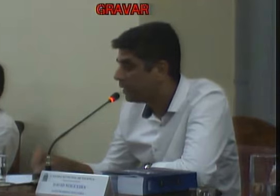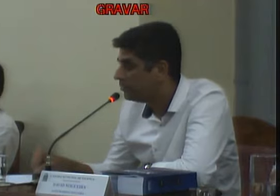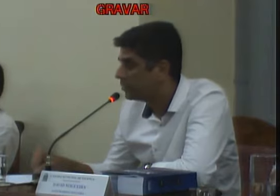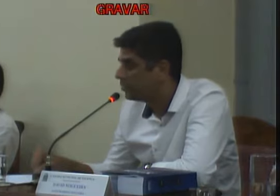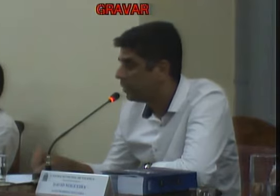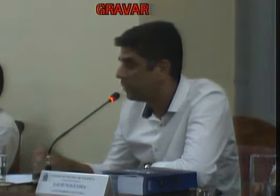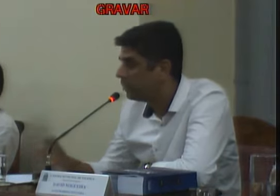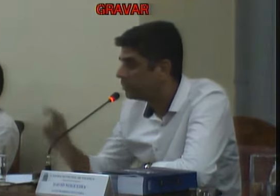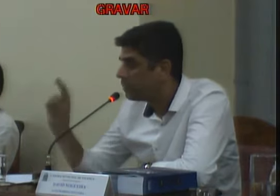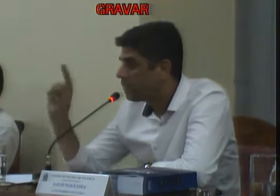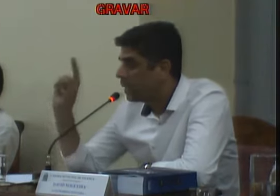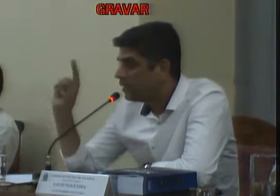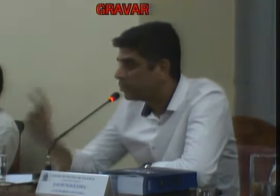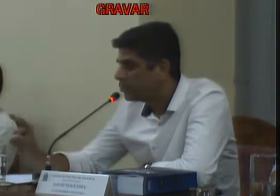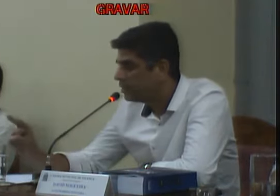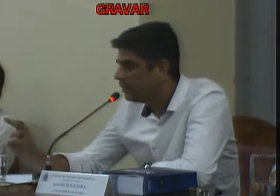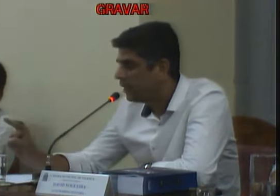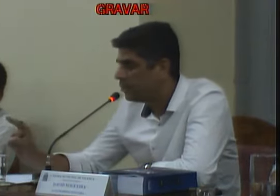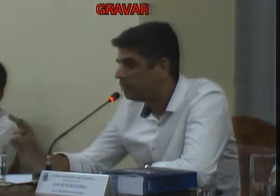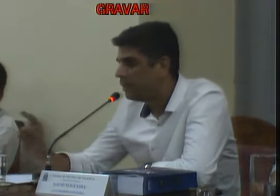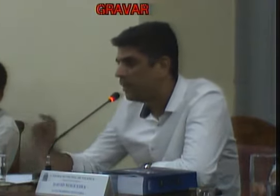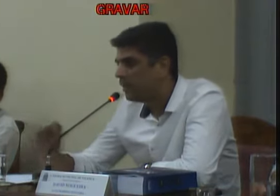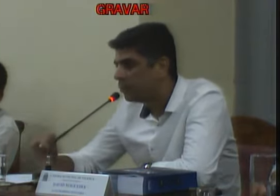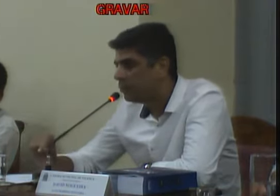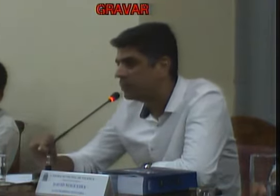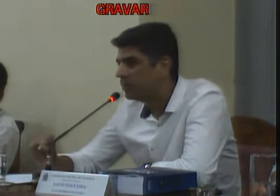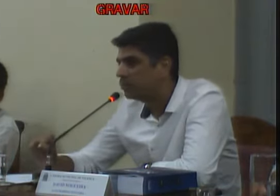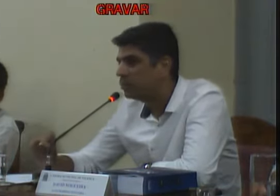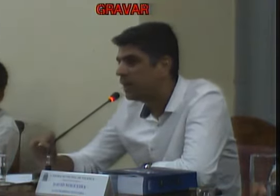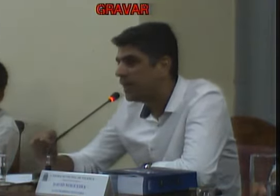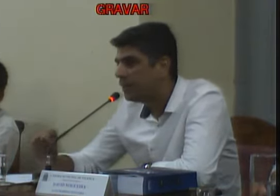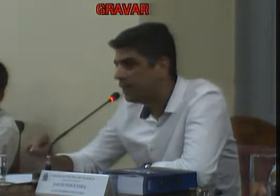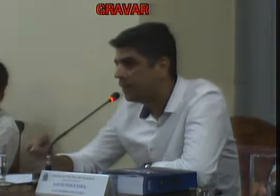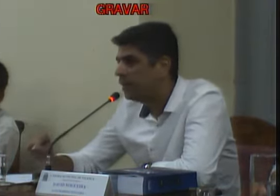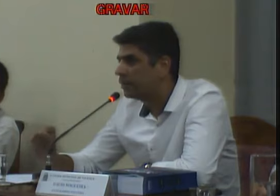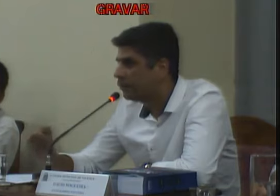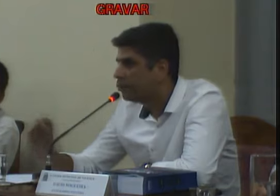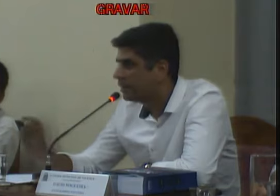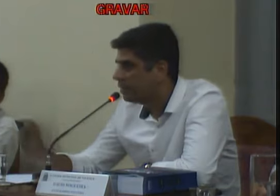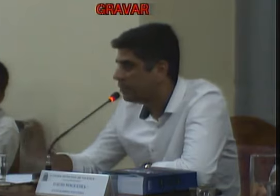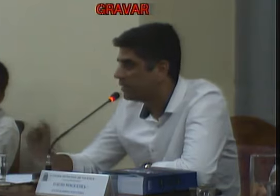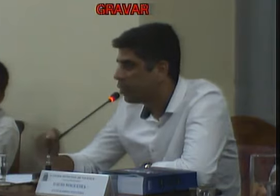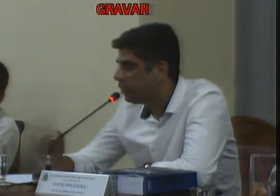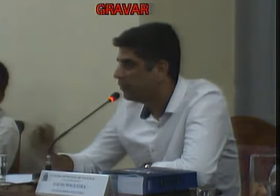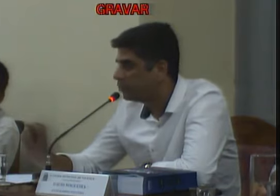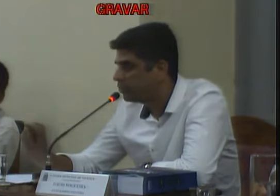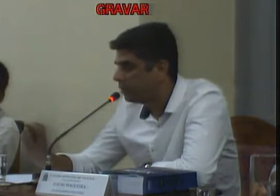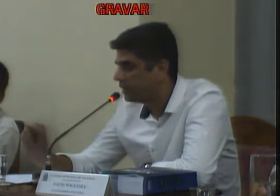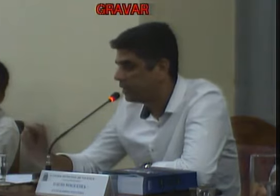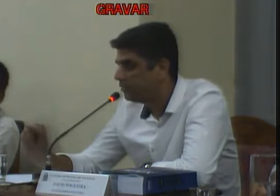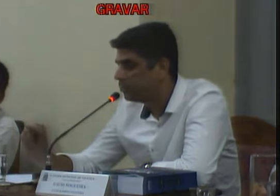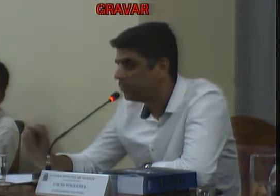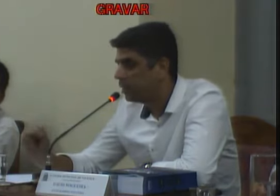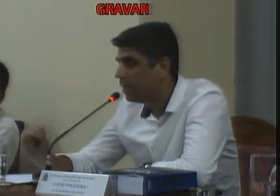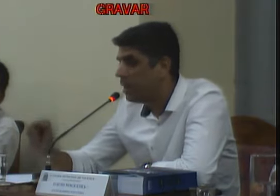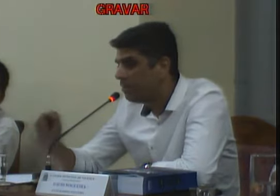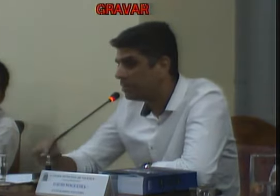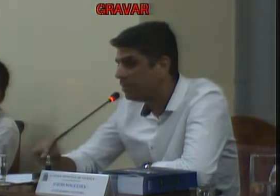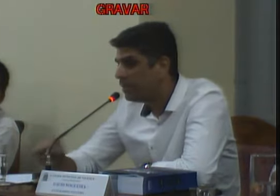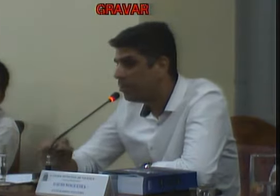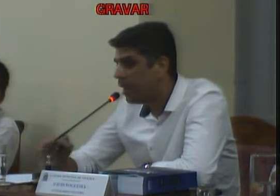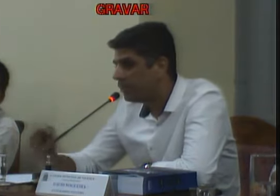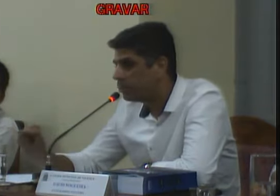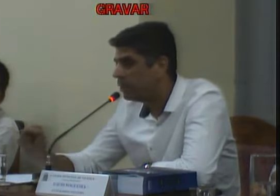participei da moção de aplauso exclusivamente pela condição do CRP que foi uma certificação que a prefeitura já perseguia há muito tempo